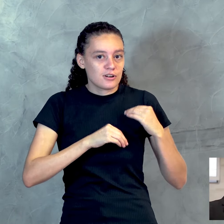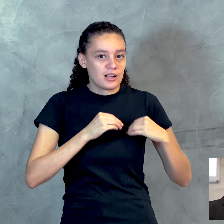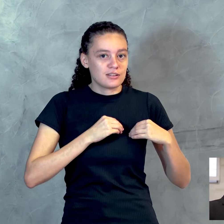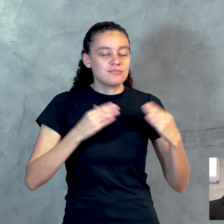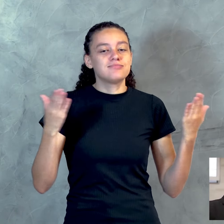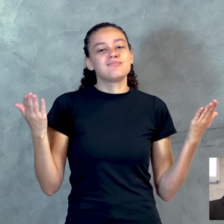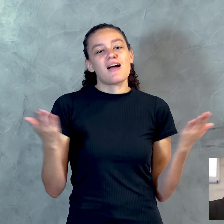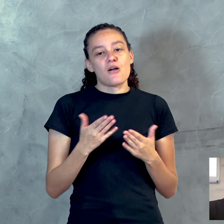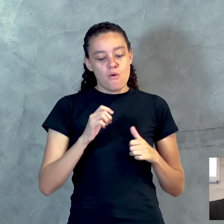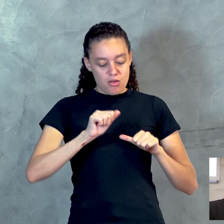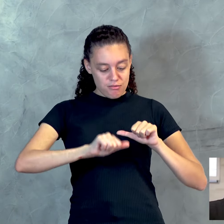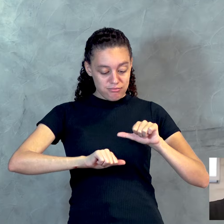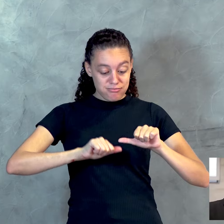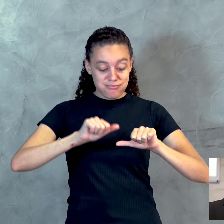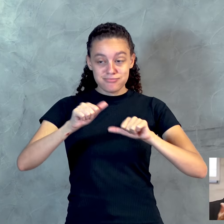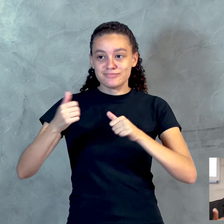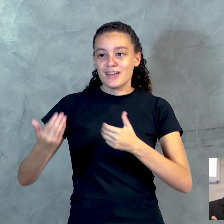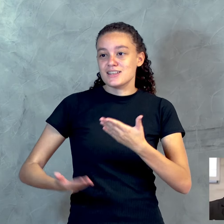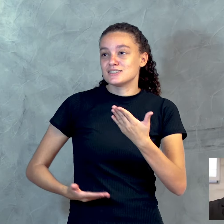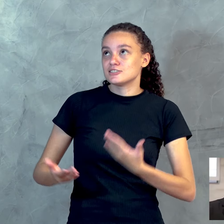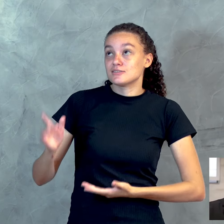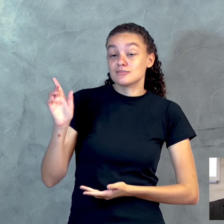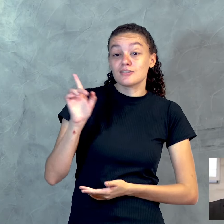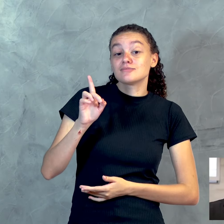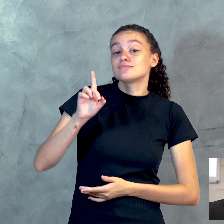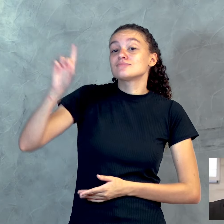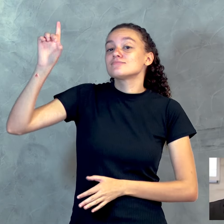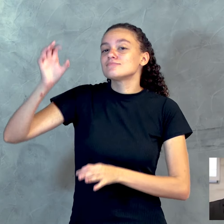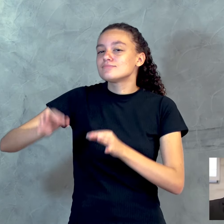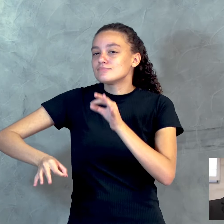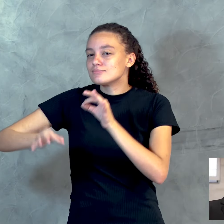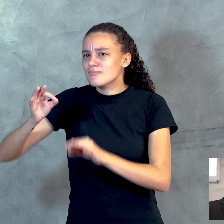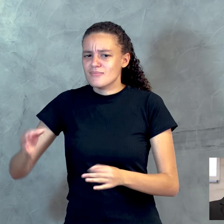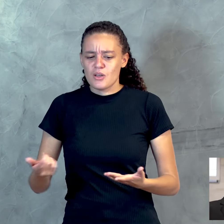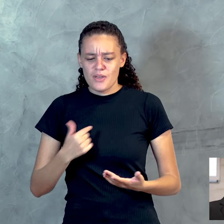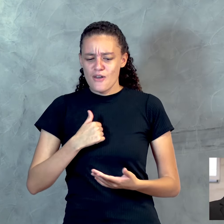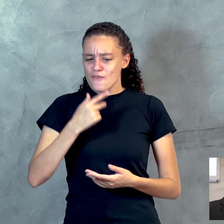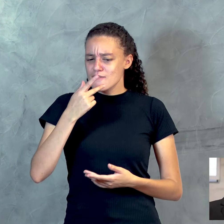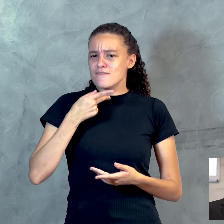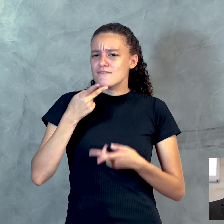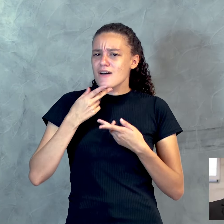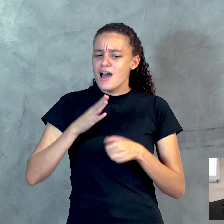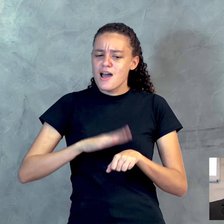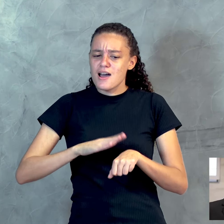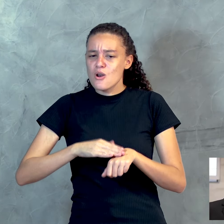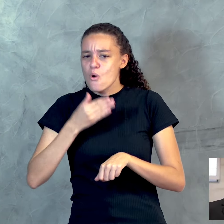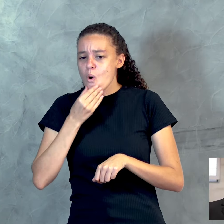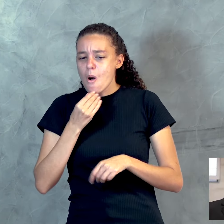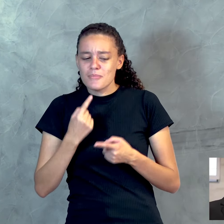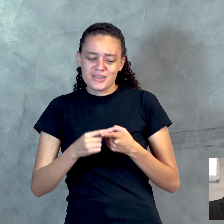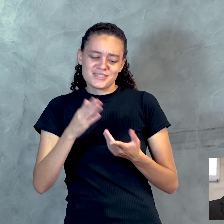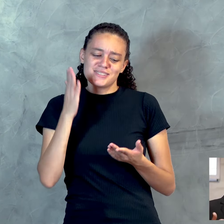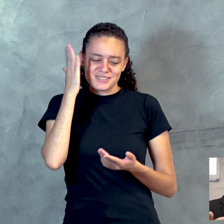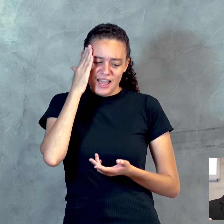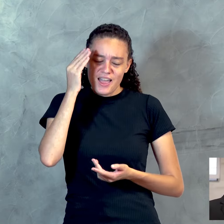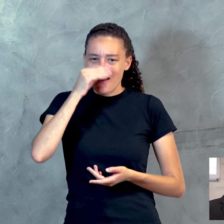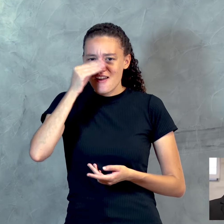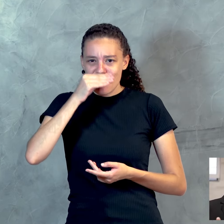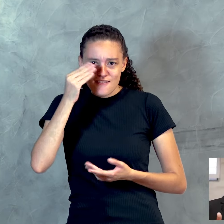servos da justiça. Falo como homem pela fraqueza da vossa carne, pois que assim como